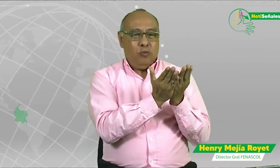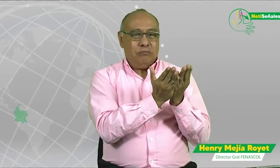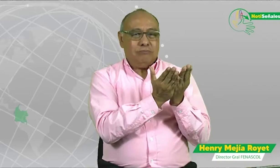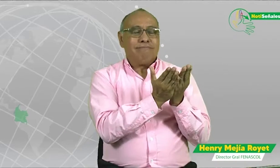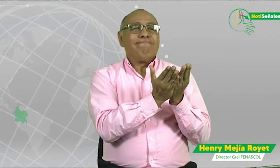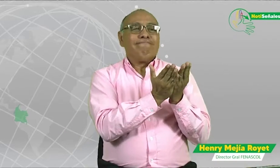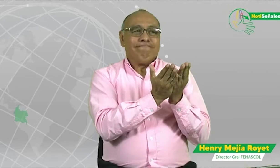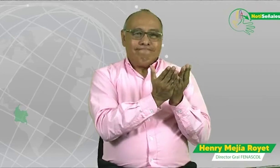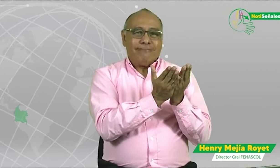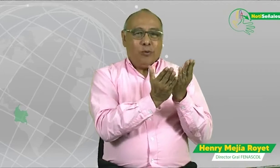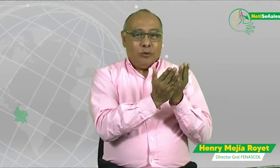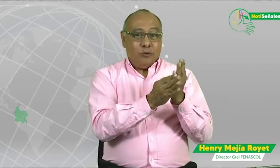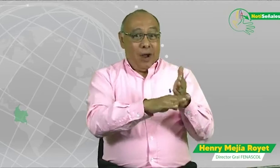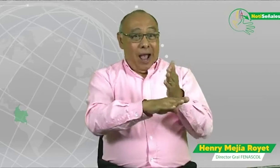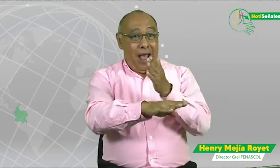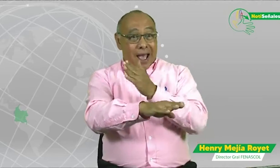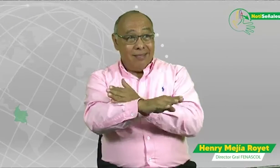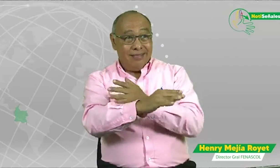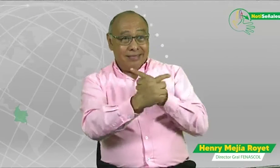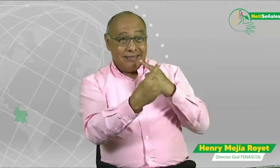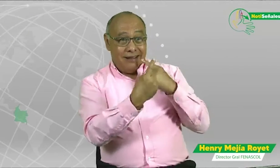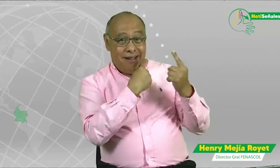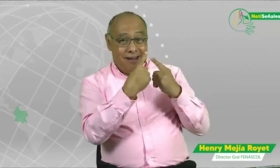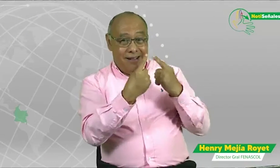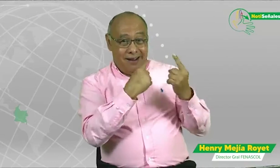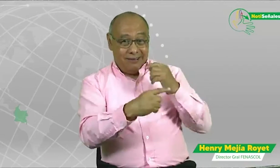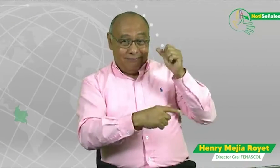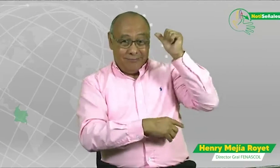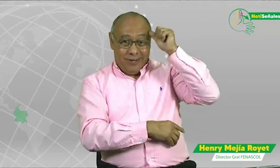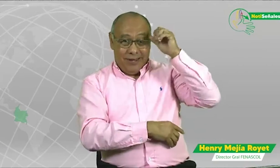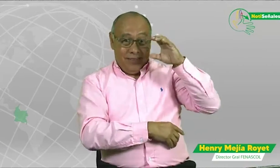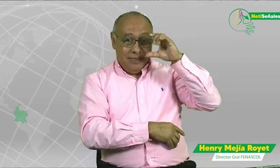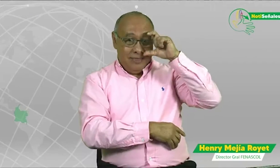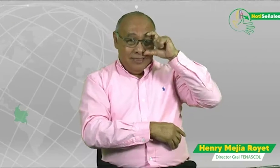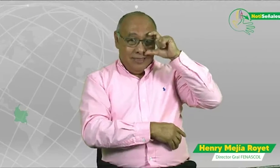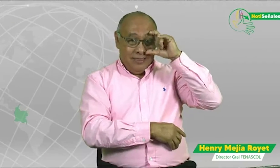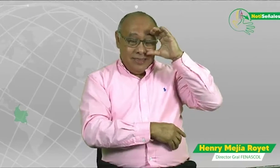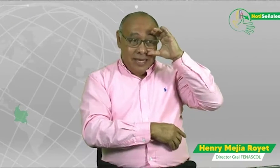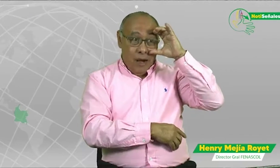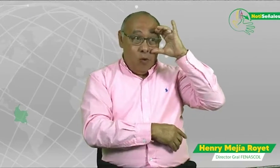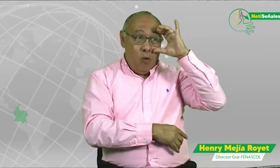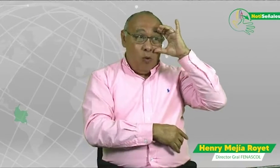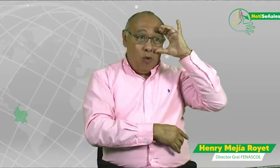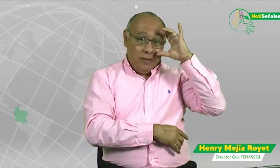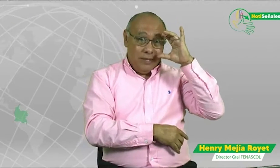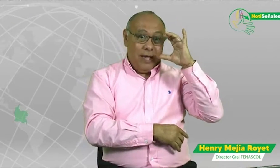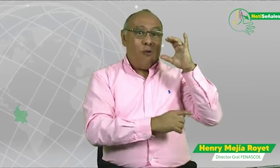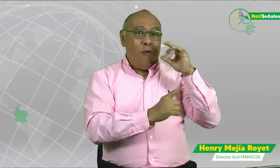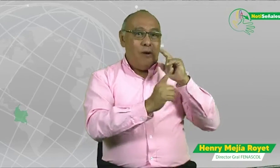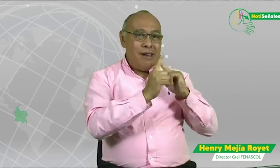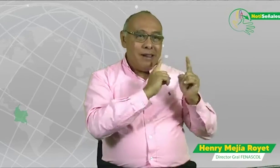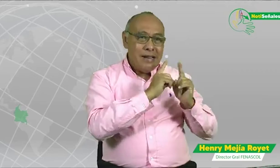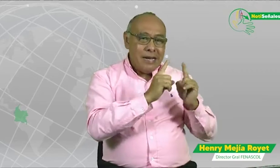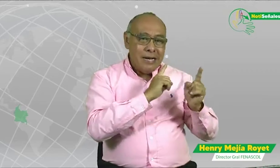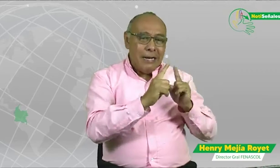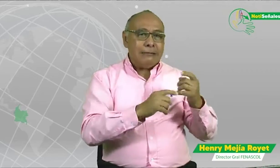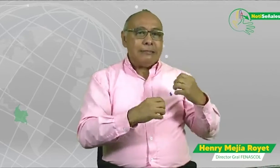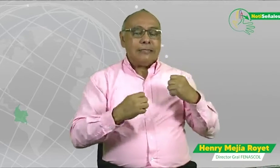A continuación, analizaremos el tema de educación. Previamente estuvimos hablando con Diego López,